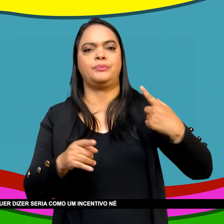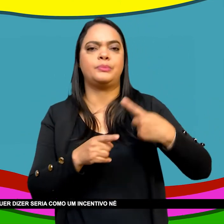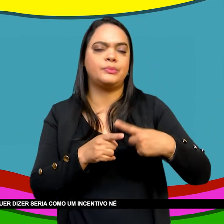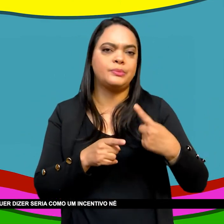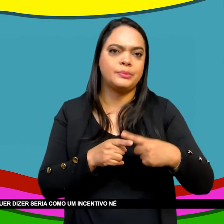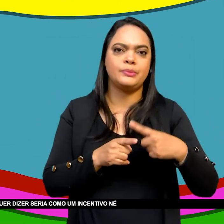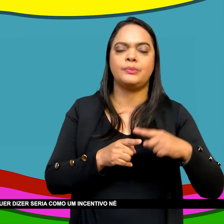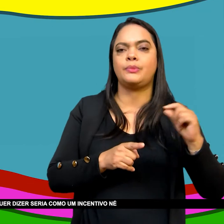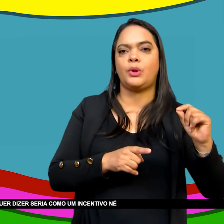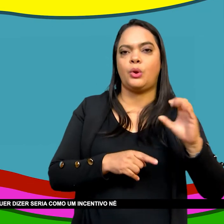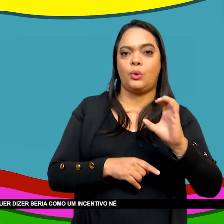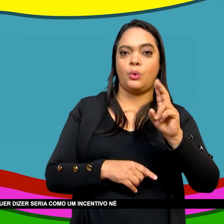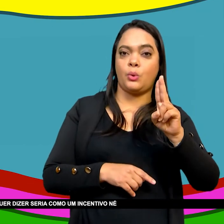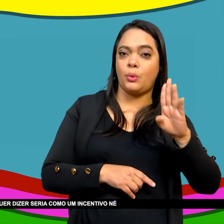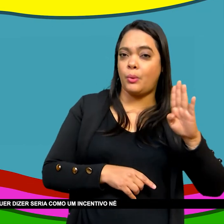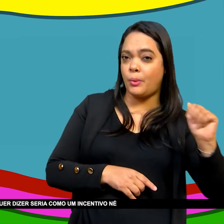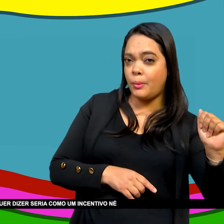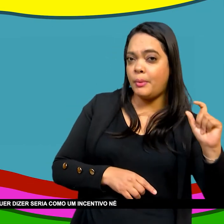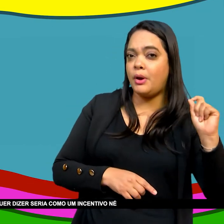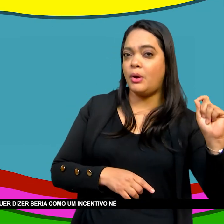Um incentivo